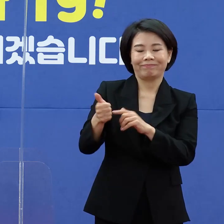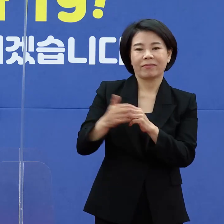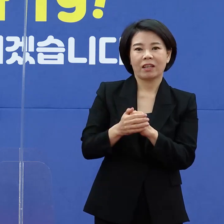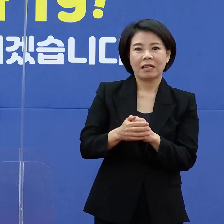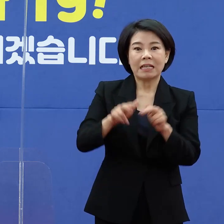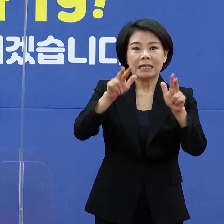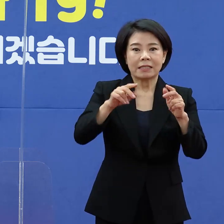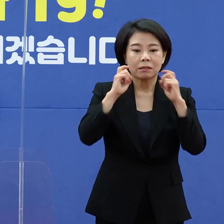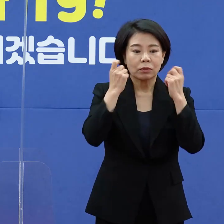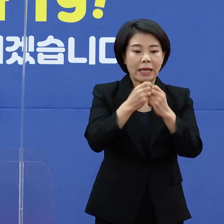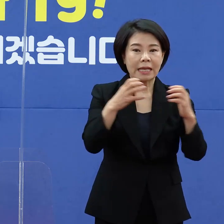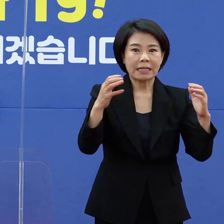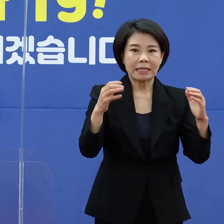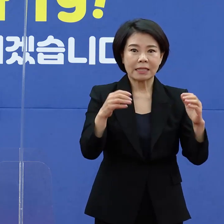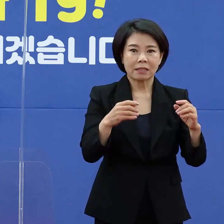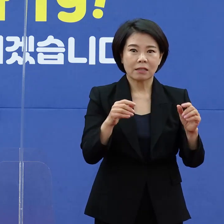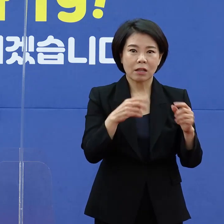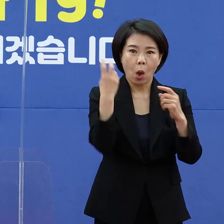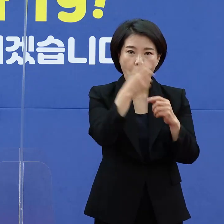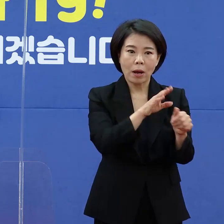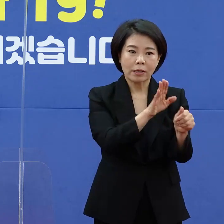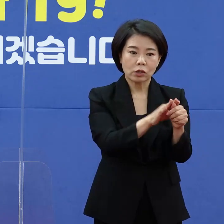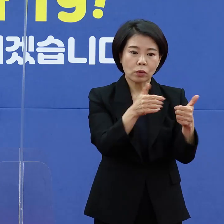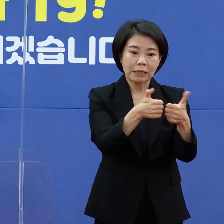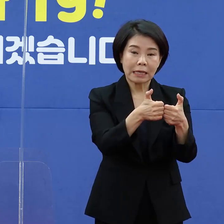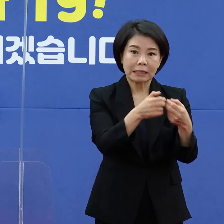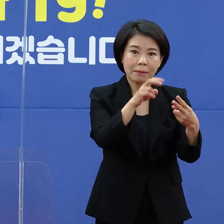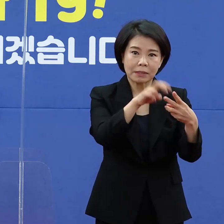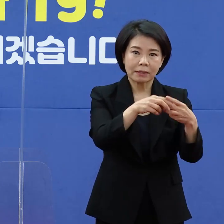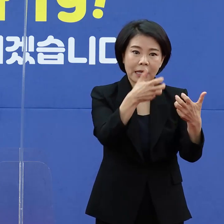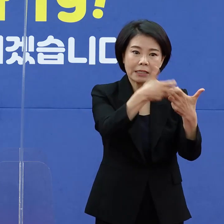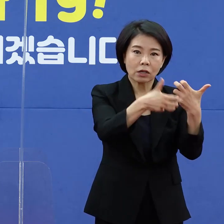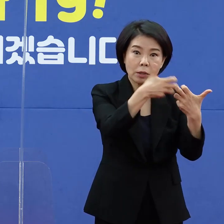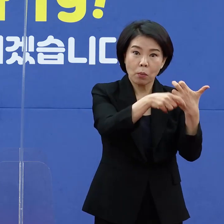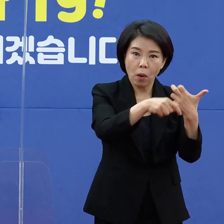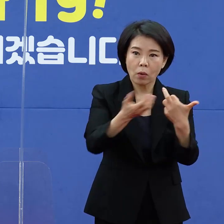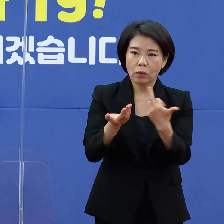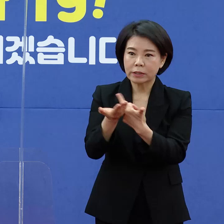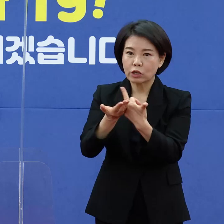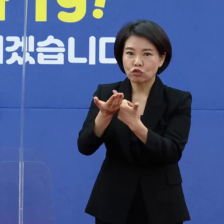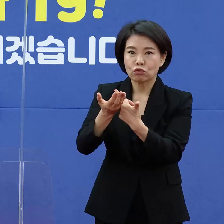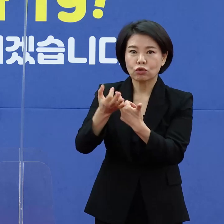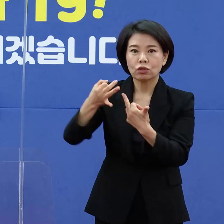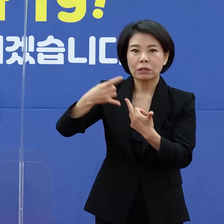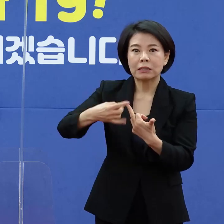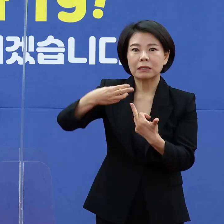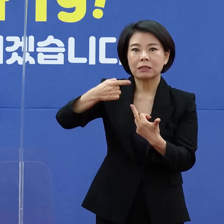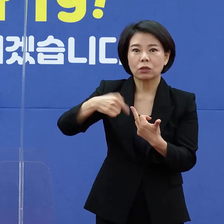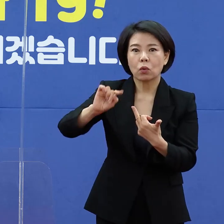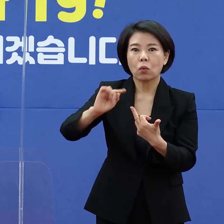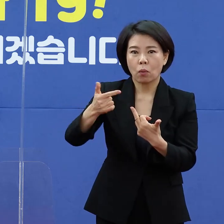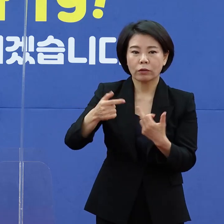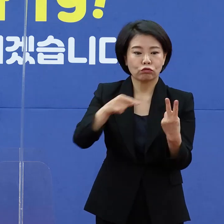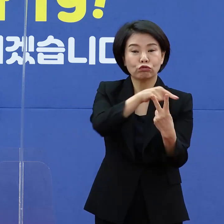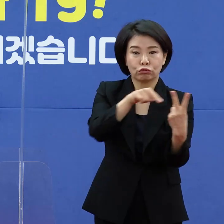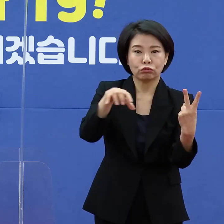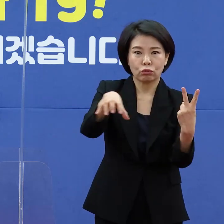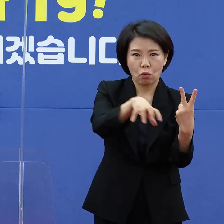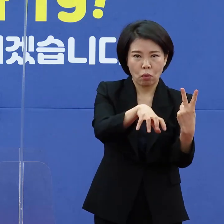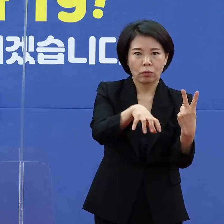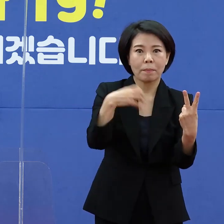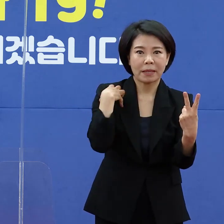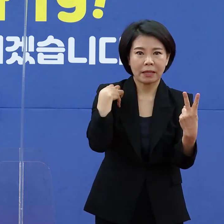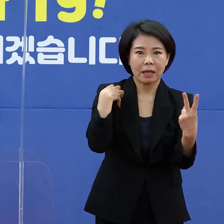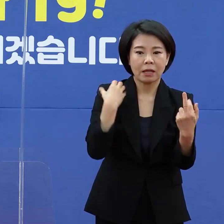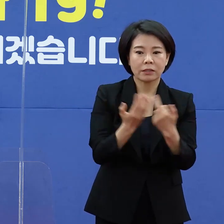재택관리지원상담센터가 서귀포의료원하고 제주의료원이 수행을 하고 있습니다. 저희